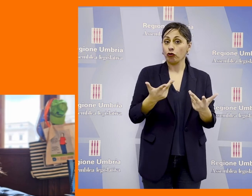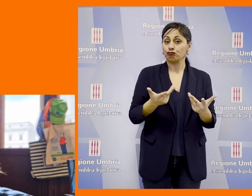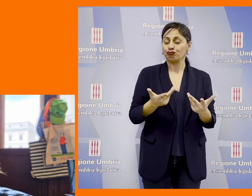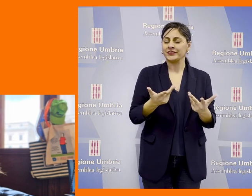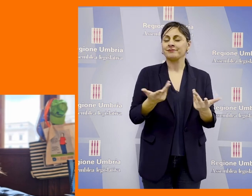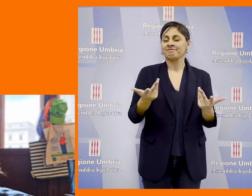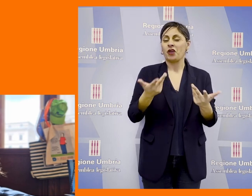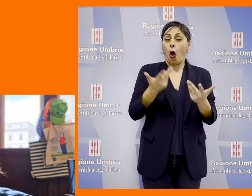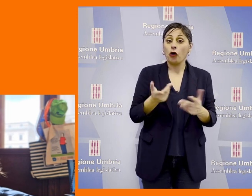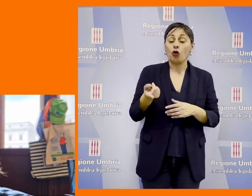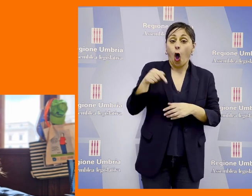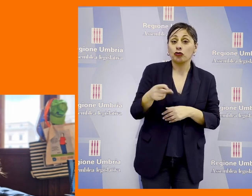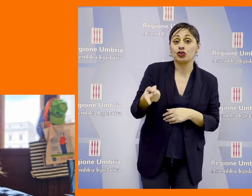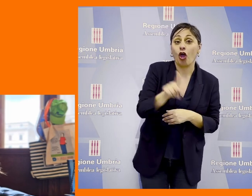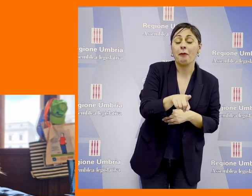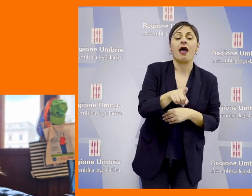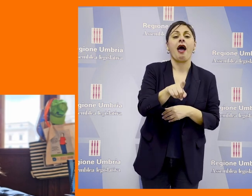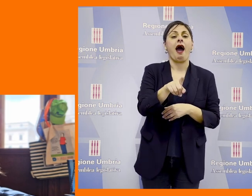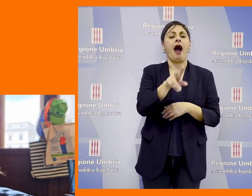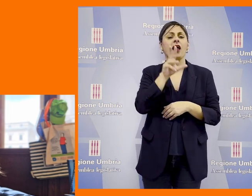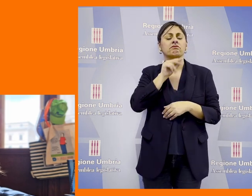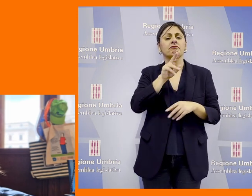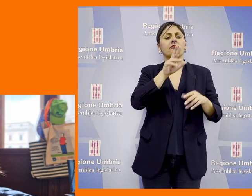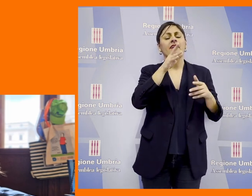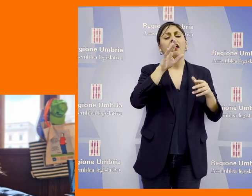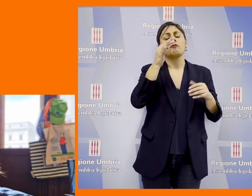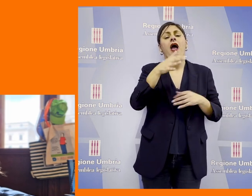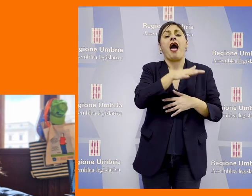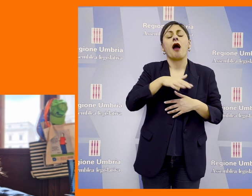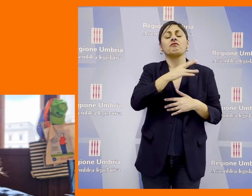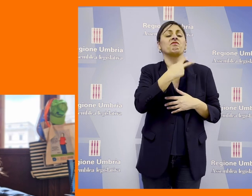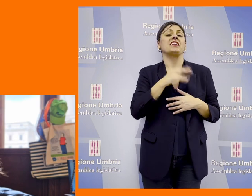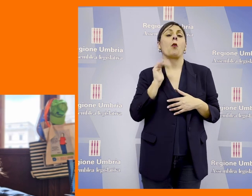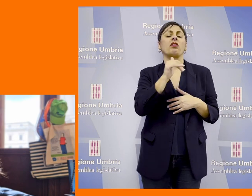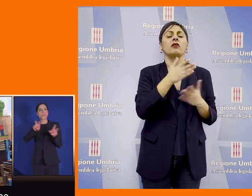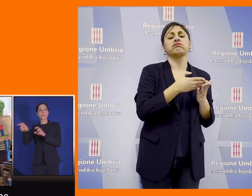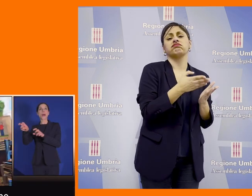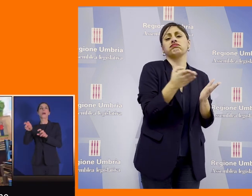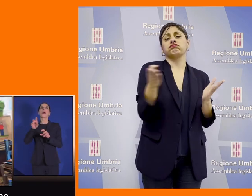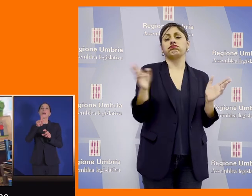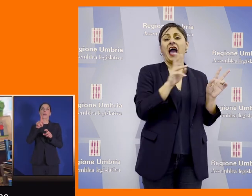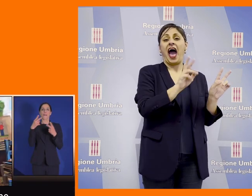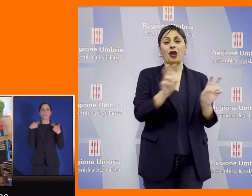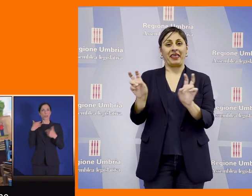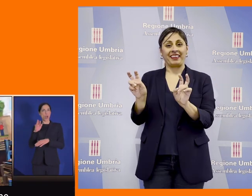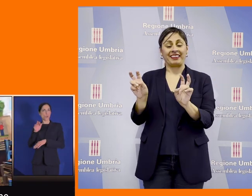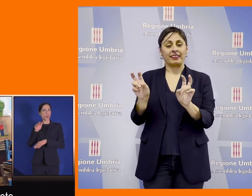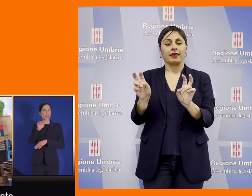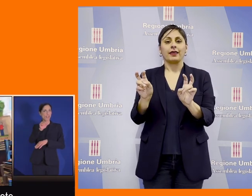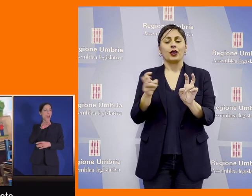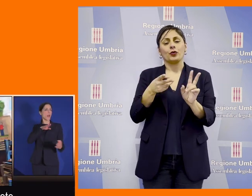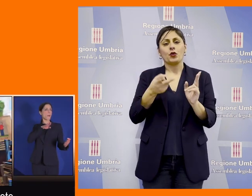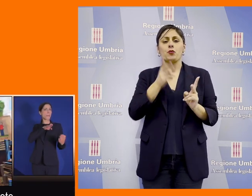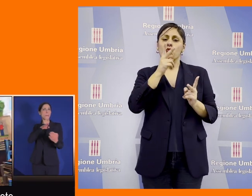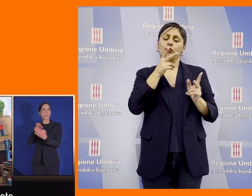oggi e domani spazierete in tanti ambiti della vita quotidiana dalla parte